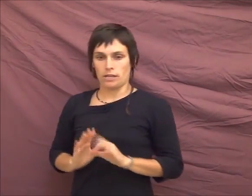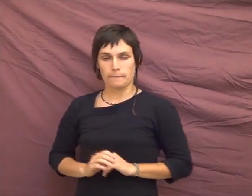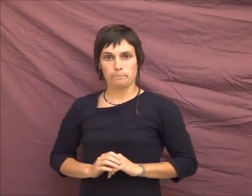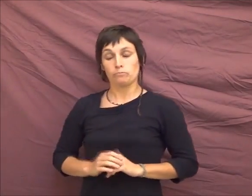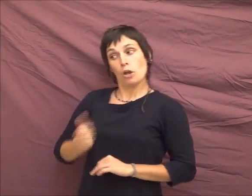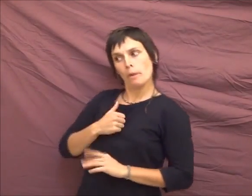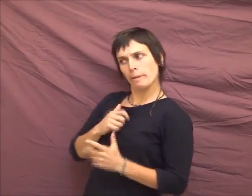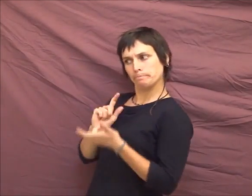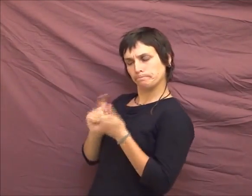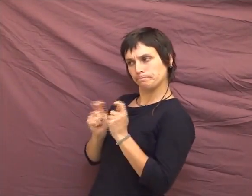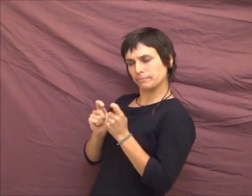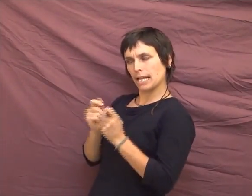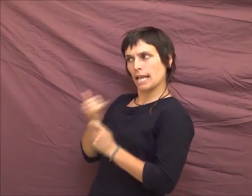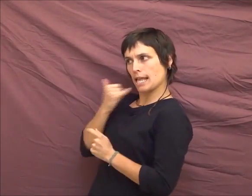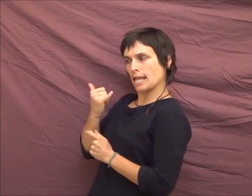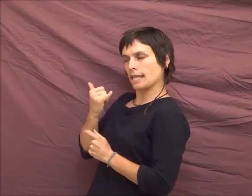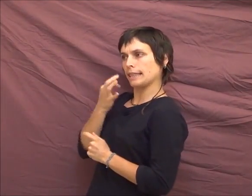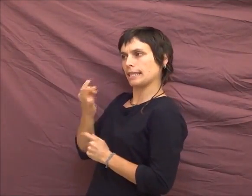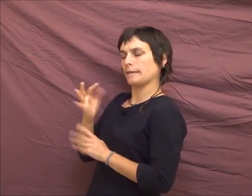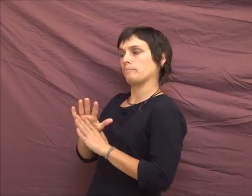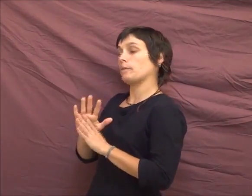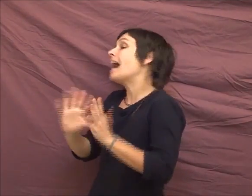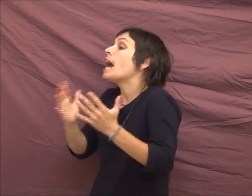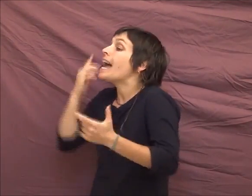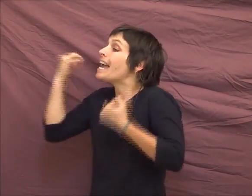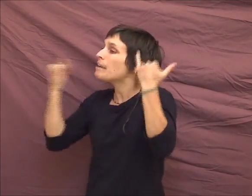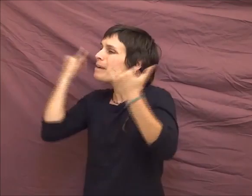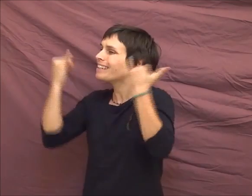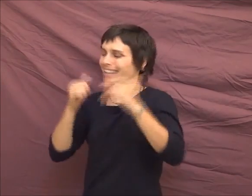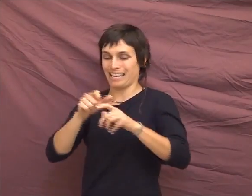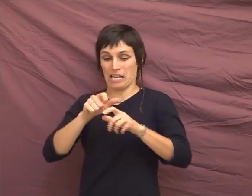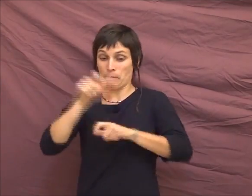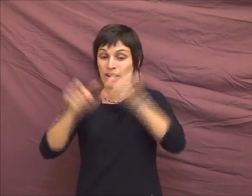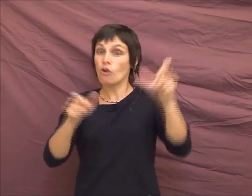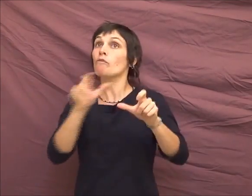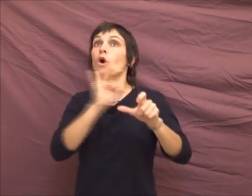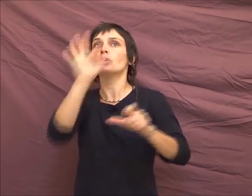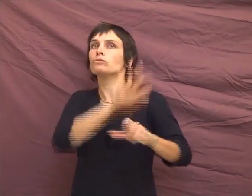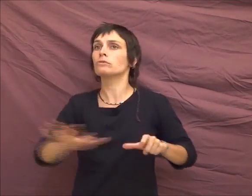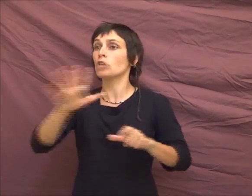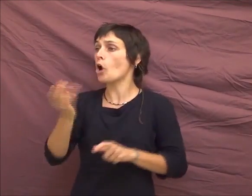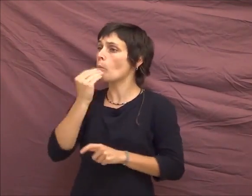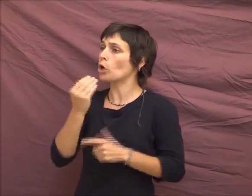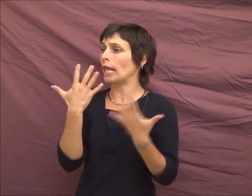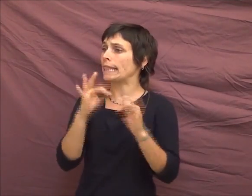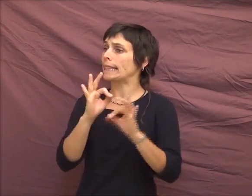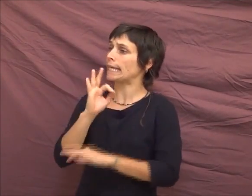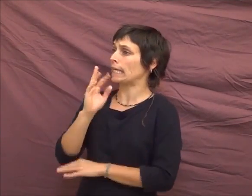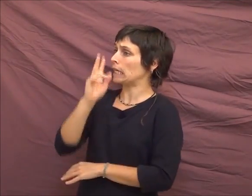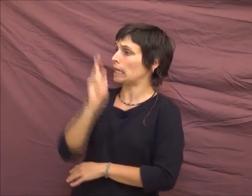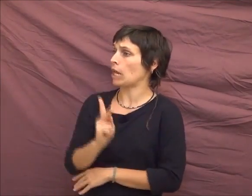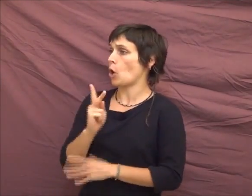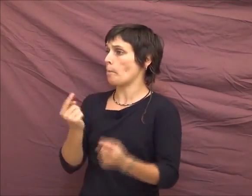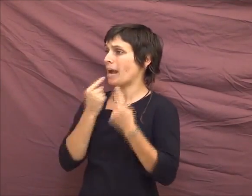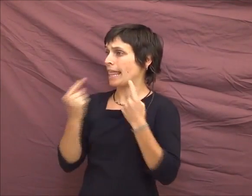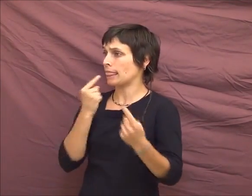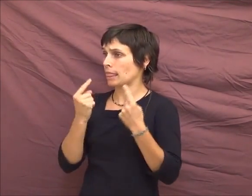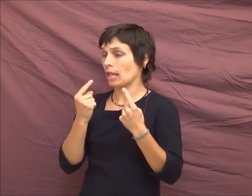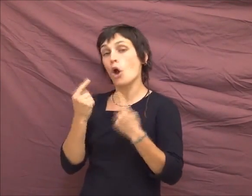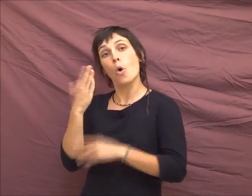c'est comme si on dit que les Français mangent 10 kilos de pâtes et que d'autres disent non, non, non. Ils en mangent, je ne pas, 20